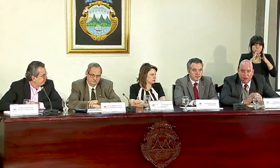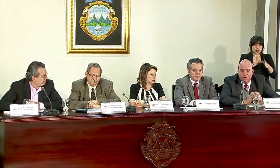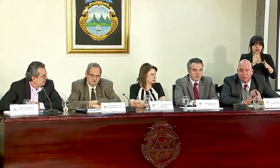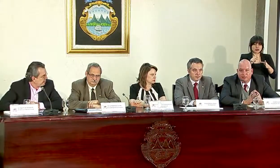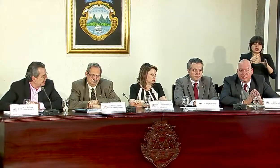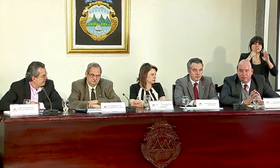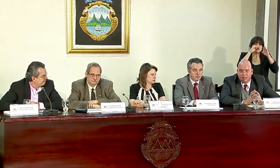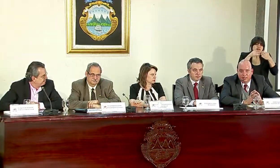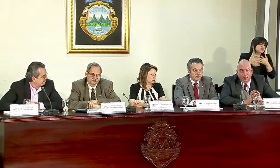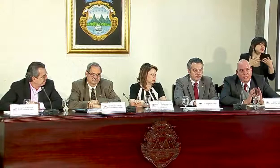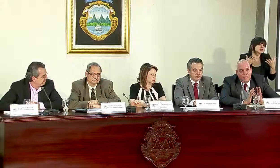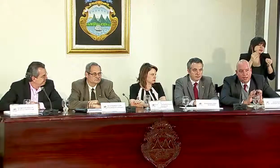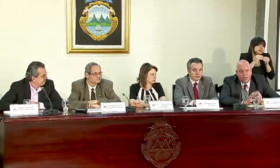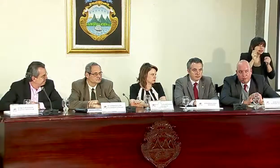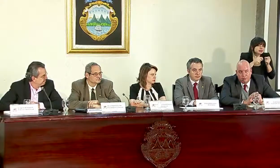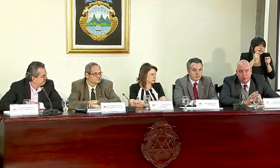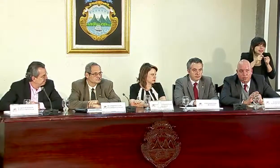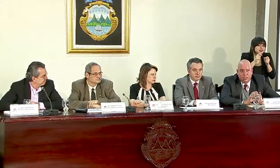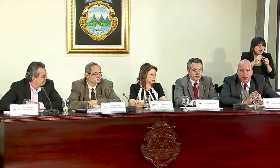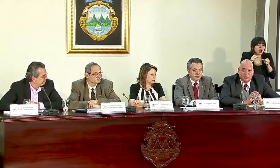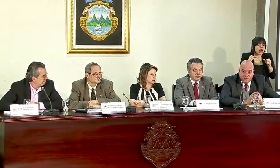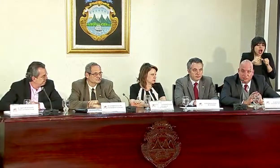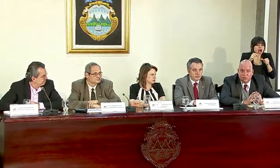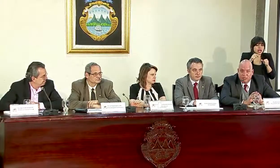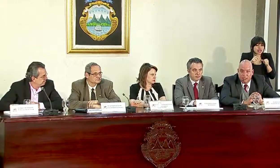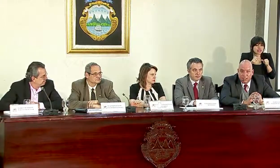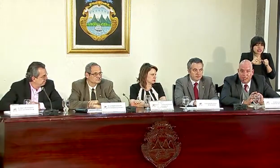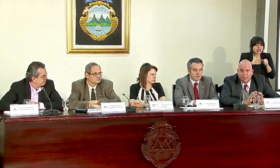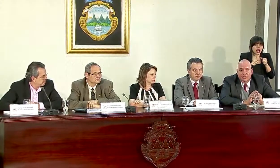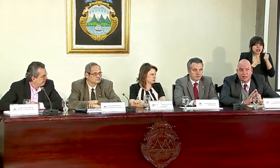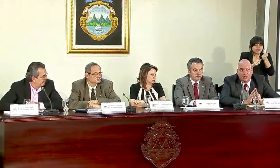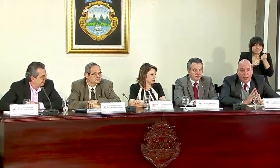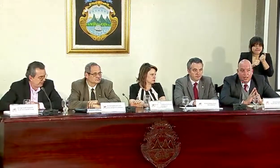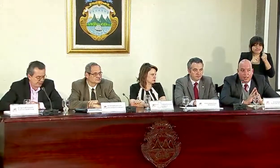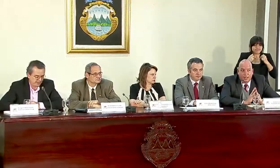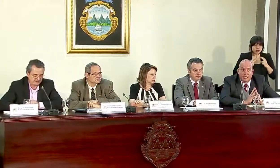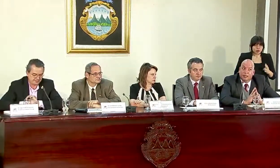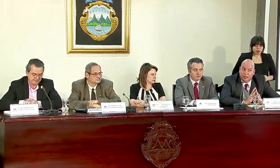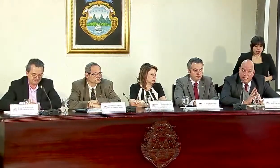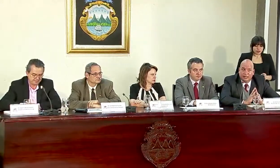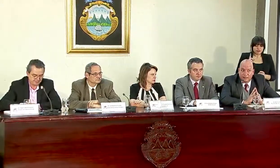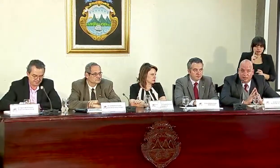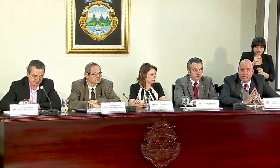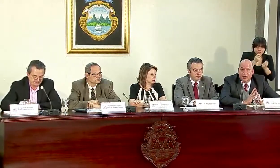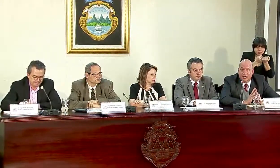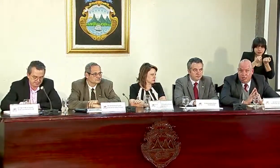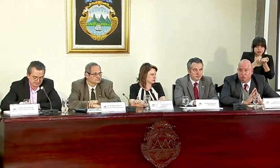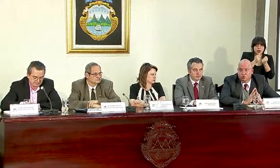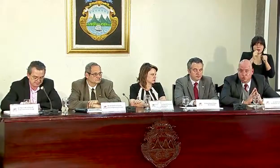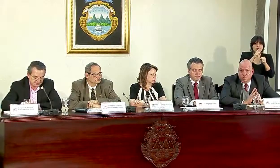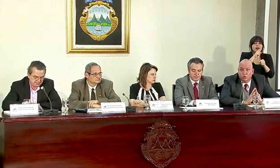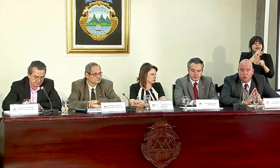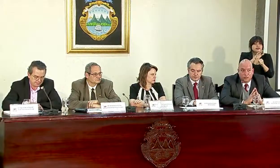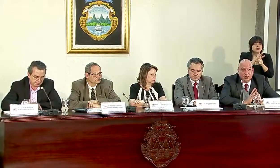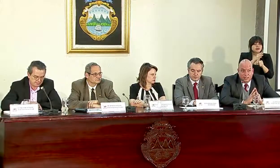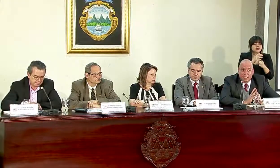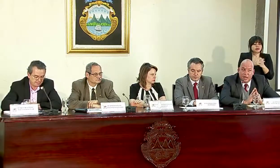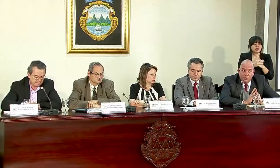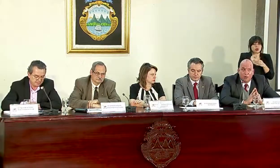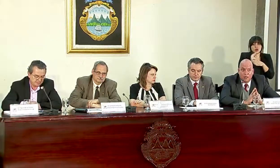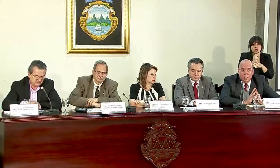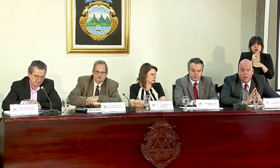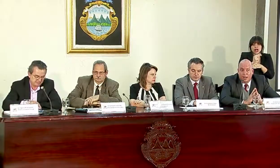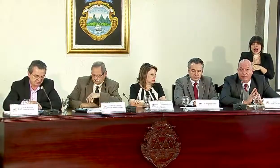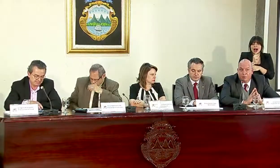enfocado básicamente al campo de la asistencia humanitaria, a garantizar el consumo de